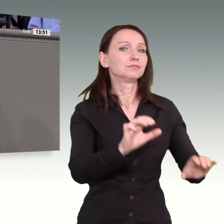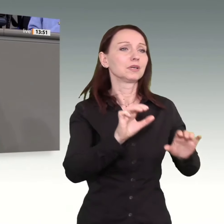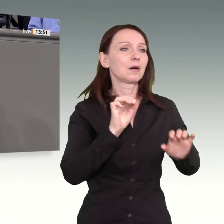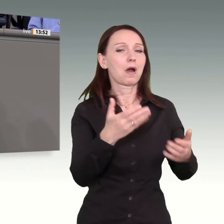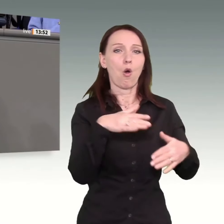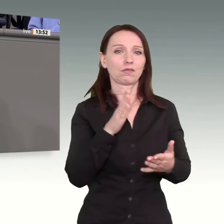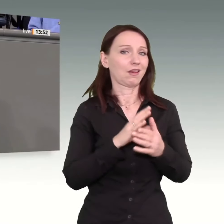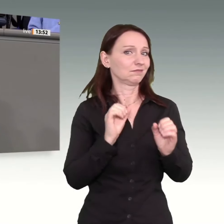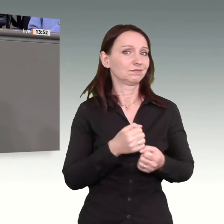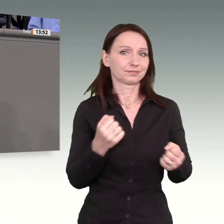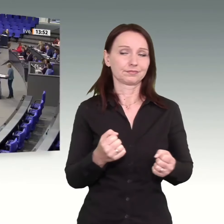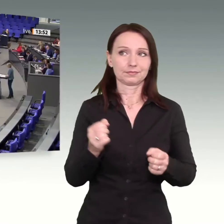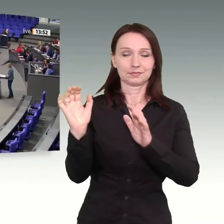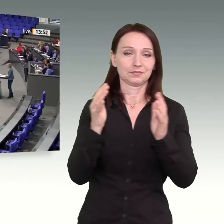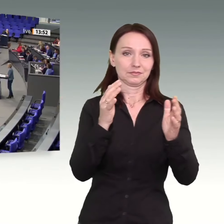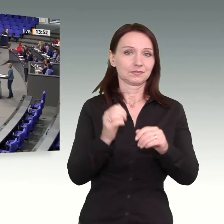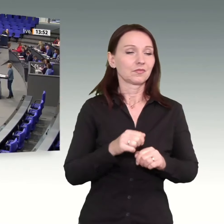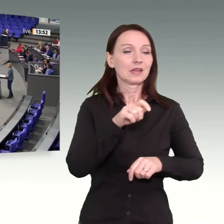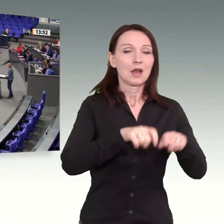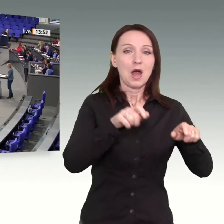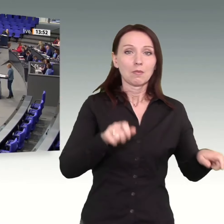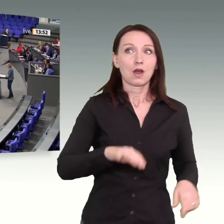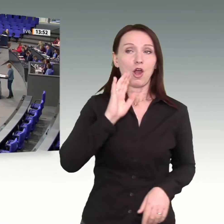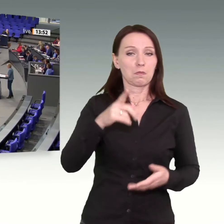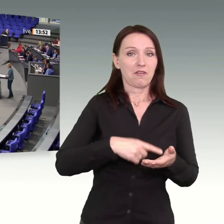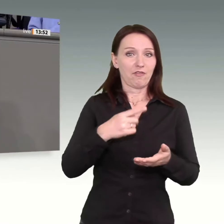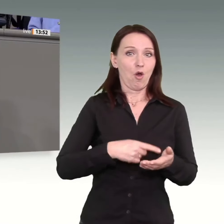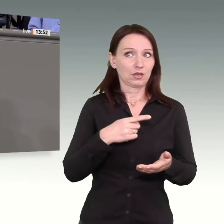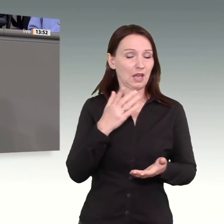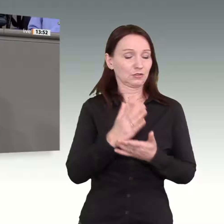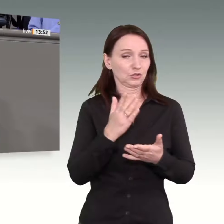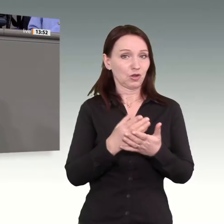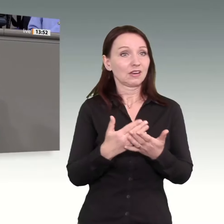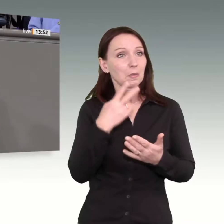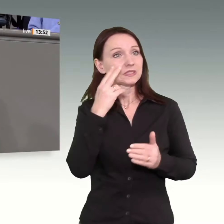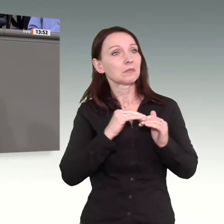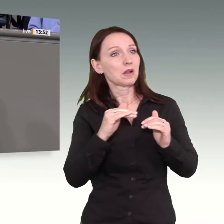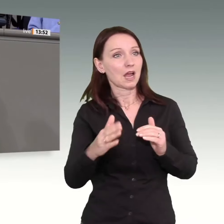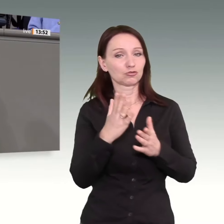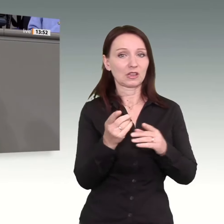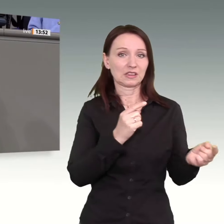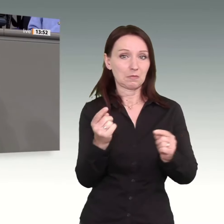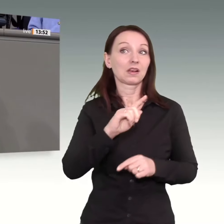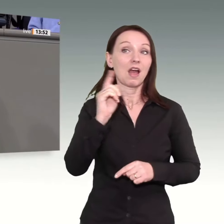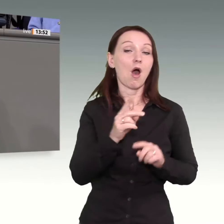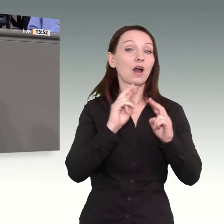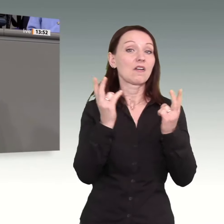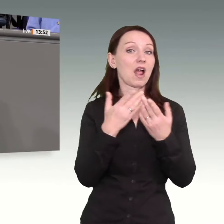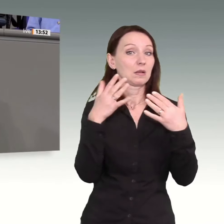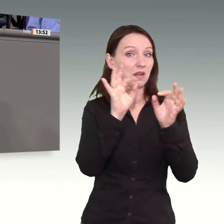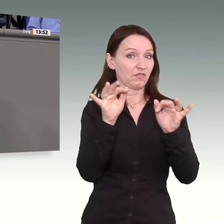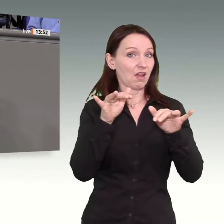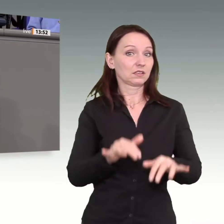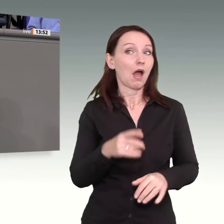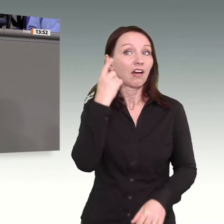dass die Überforderung der Bürgerinnen und Bürger längst nicht nur das Debattenklima im Land, sondern auch das Weltklima gefährdet. Denn die